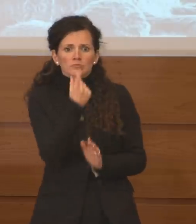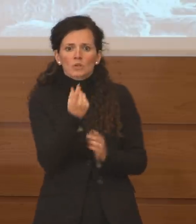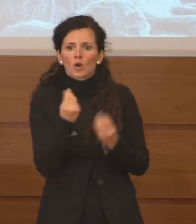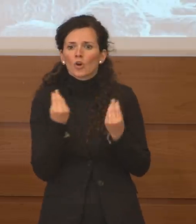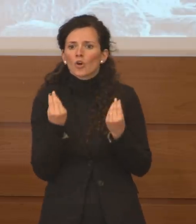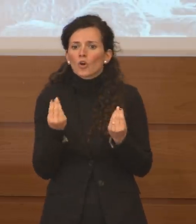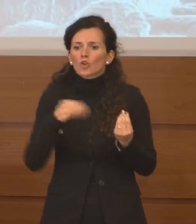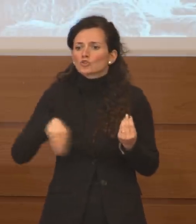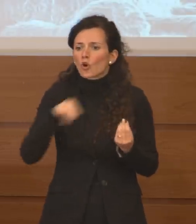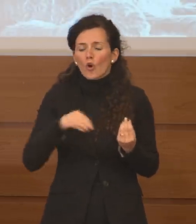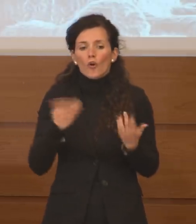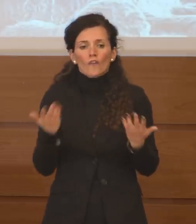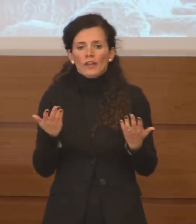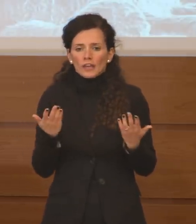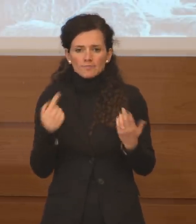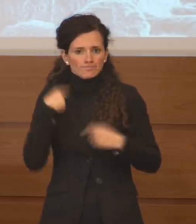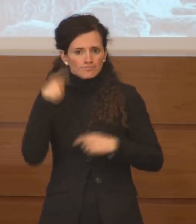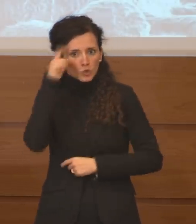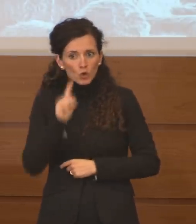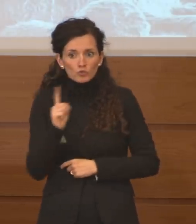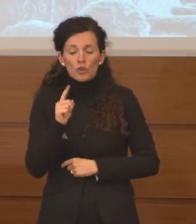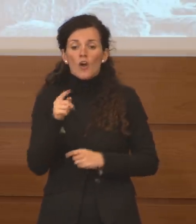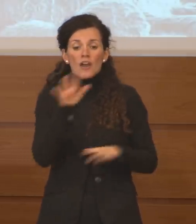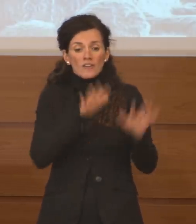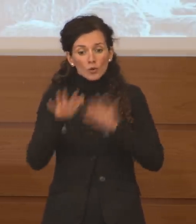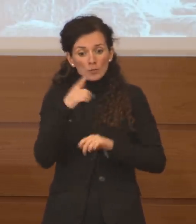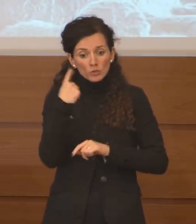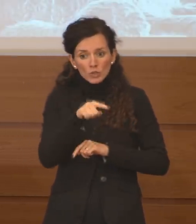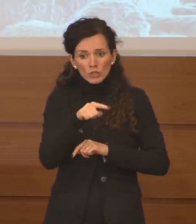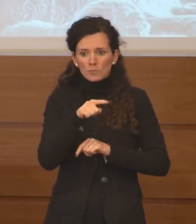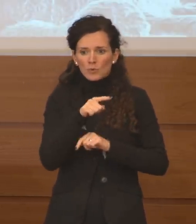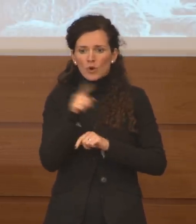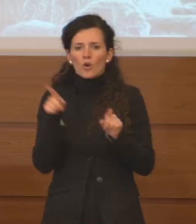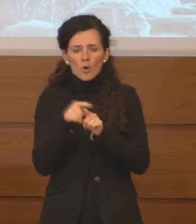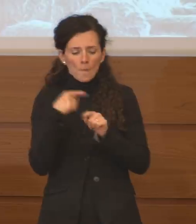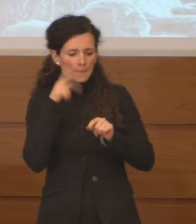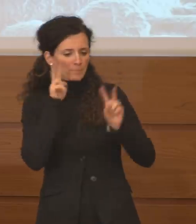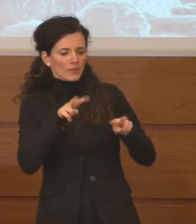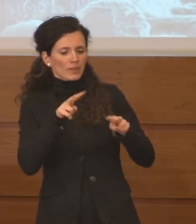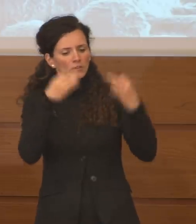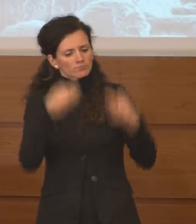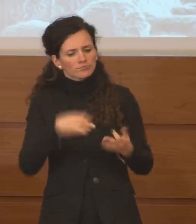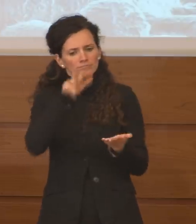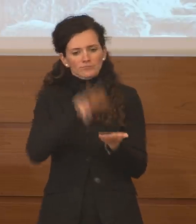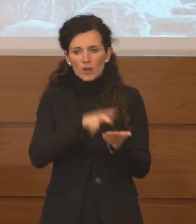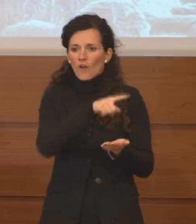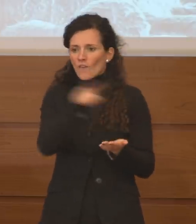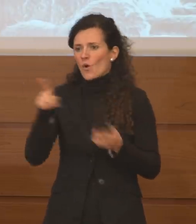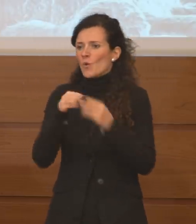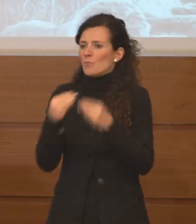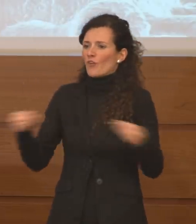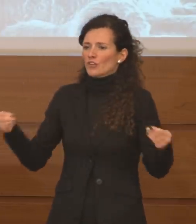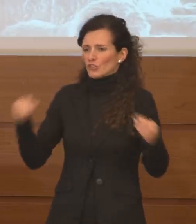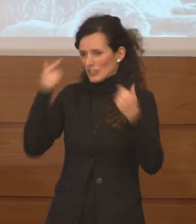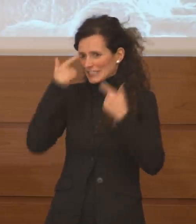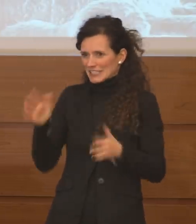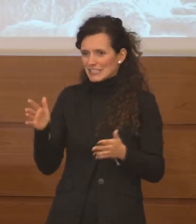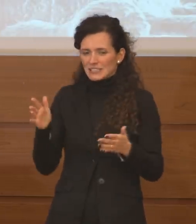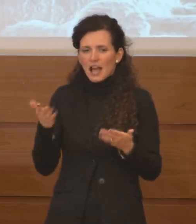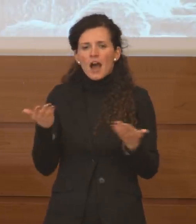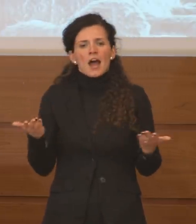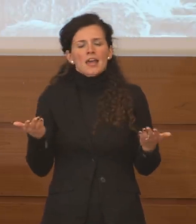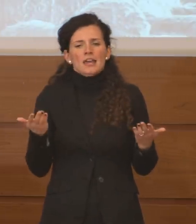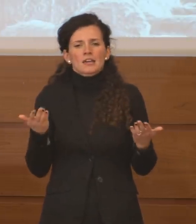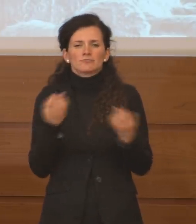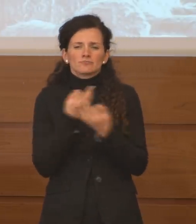informazioni non sono verificate come voi che siete professionisti di informazione sapete, è